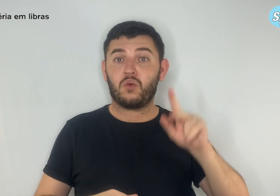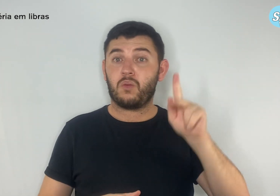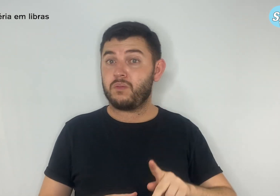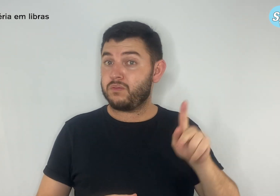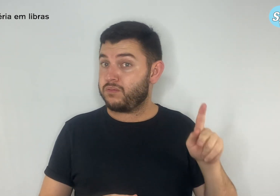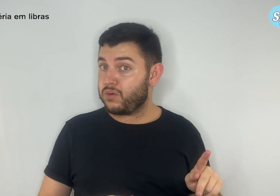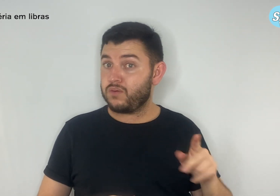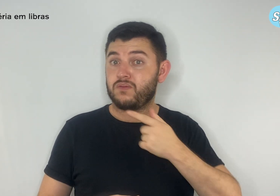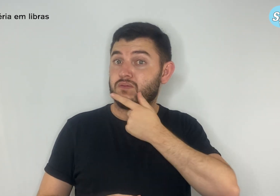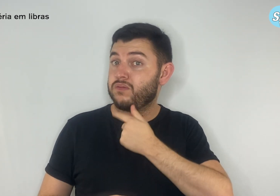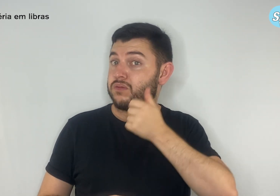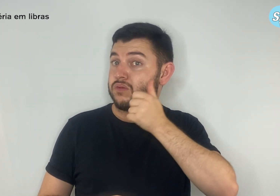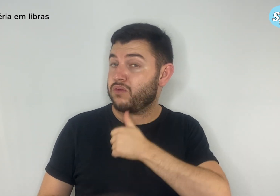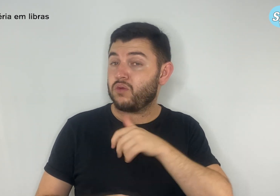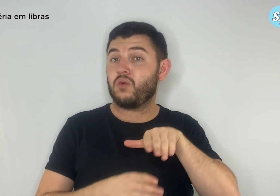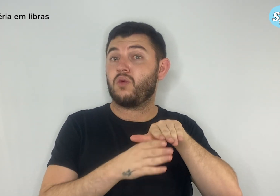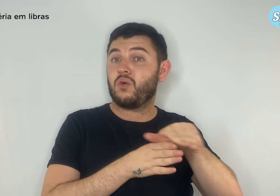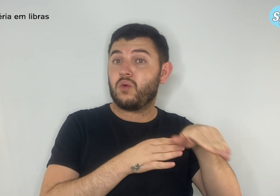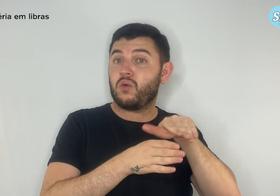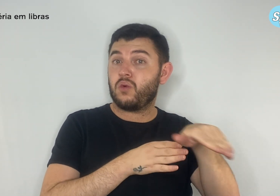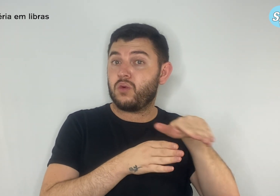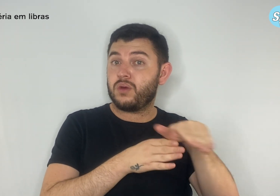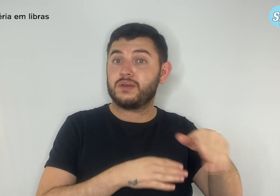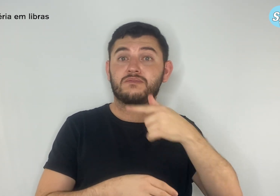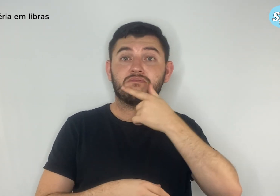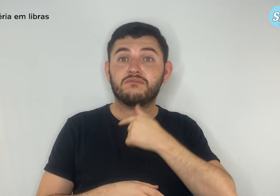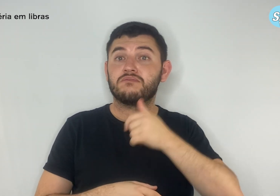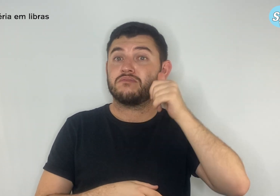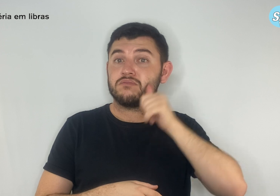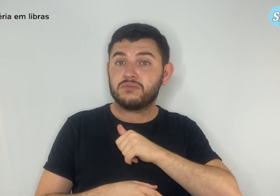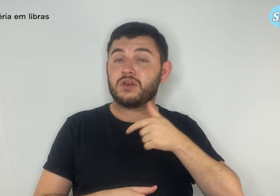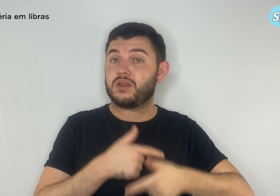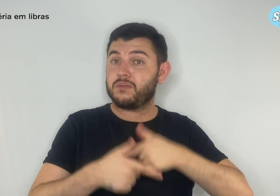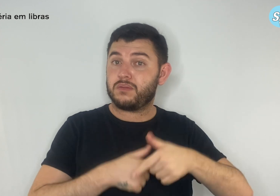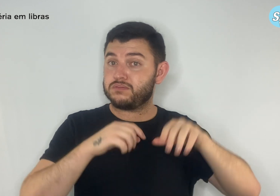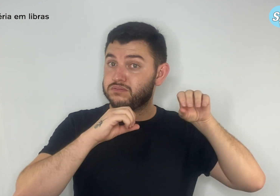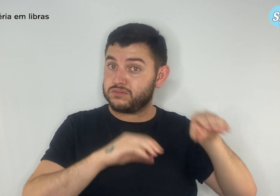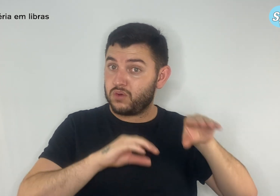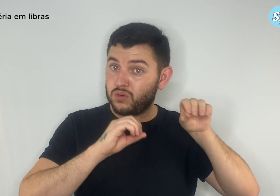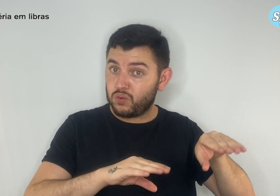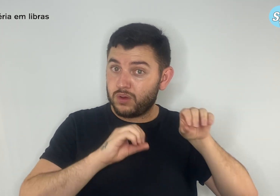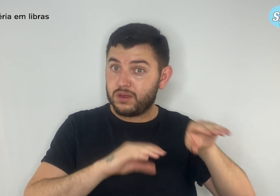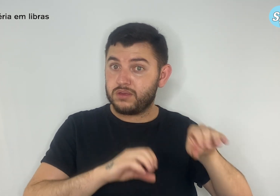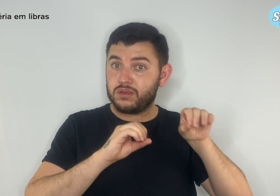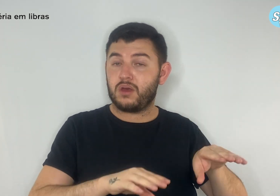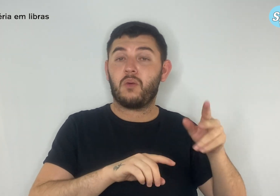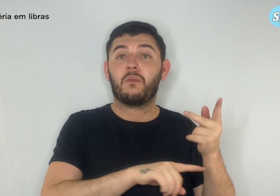professora, orientador ou orientadora educacional deve procurar um diretor do